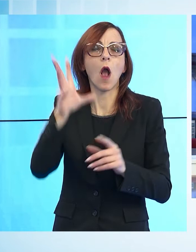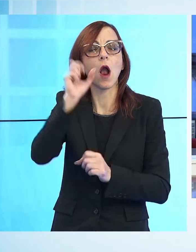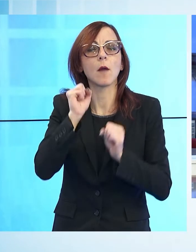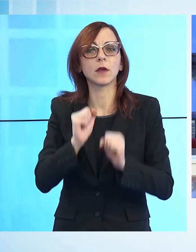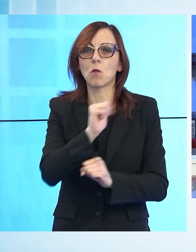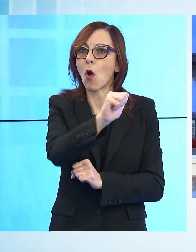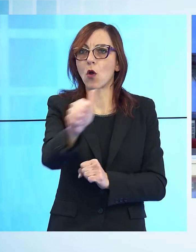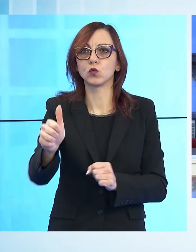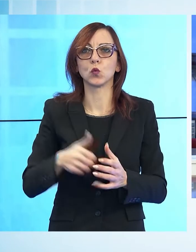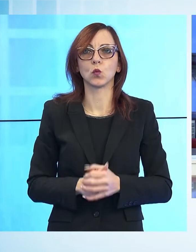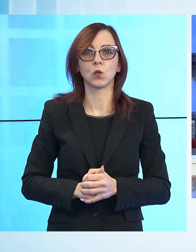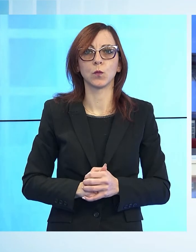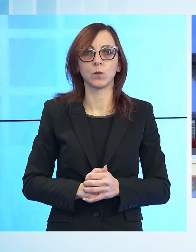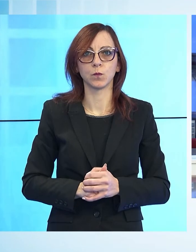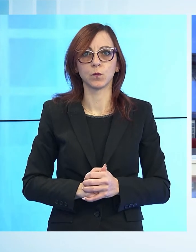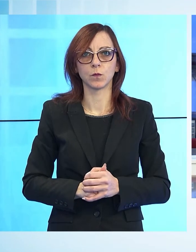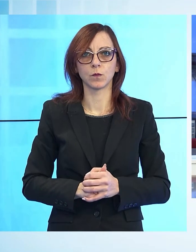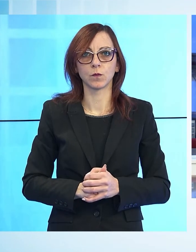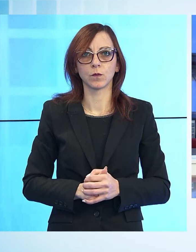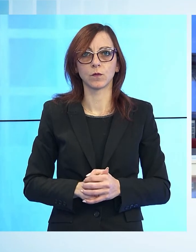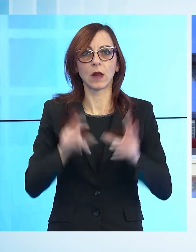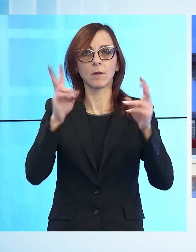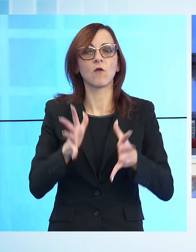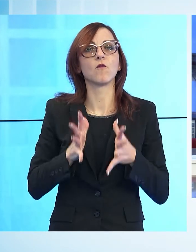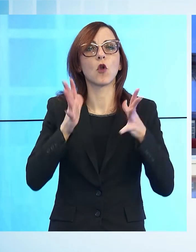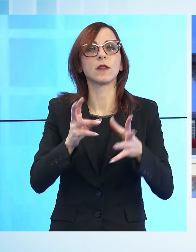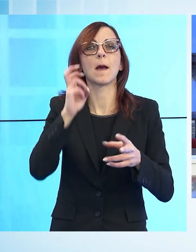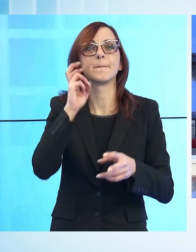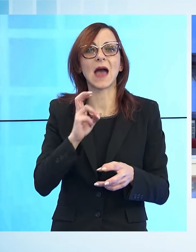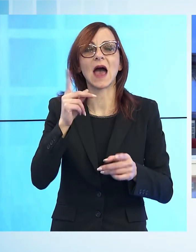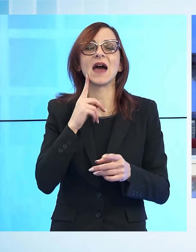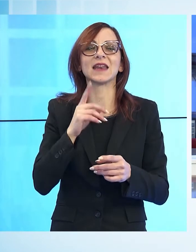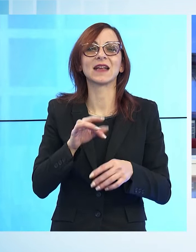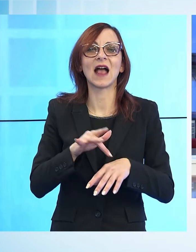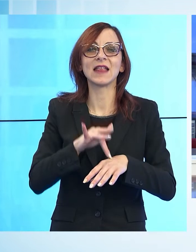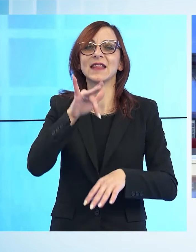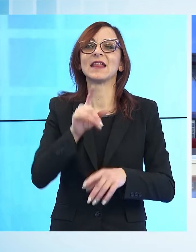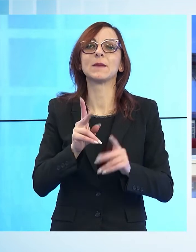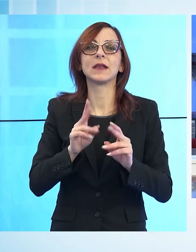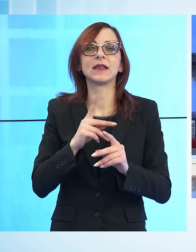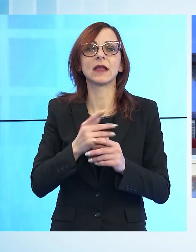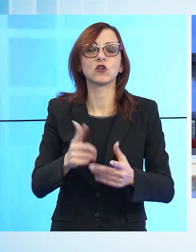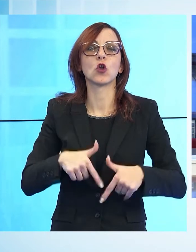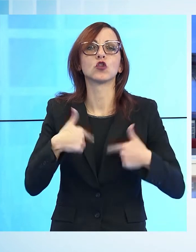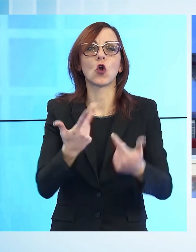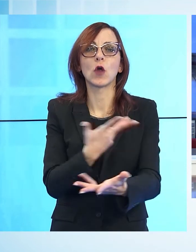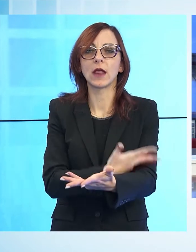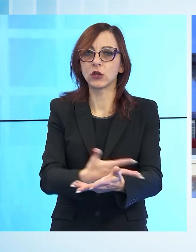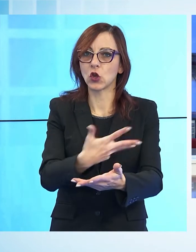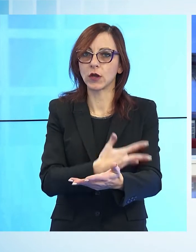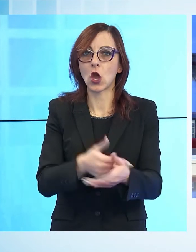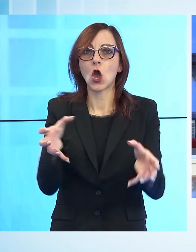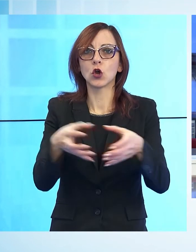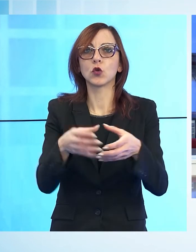proposito di volontariato, importante iniziativa Barga per la sensibilizzazione alla donazione del sangue. Il gruppo